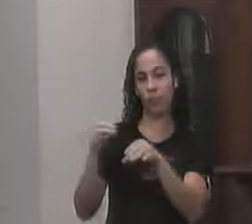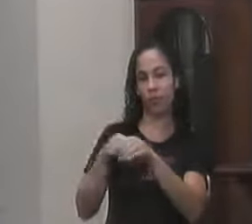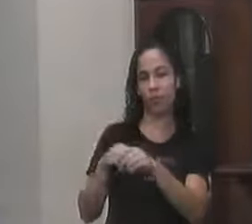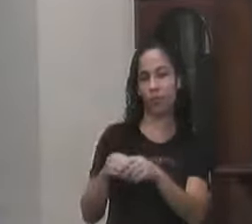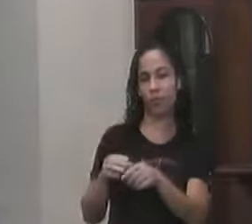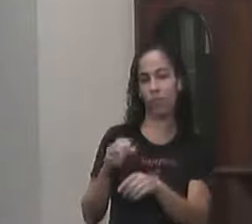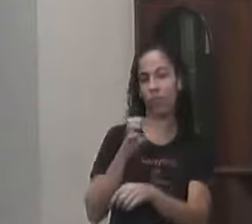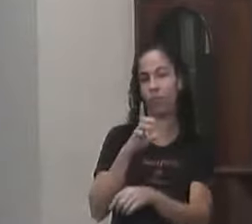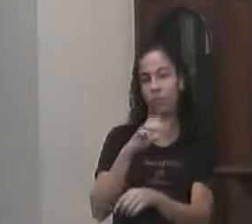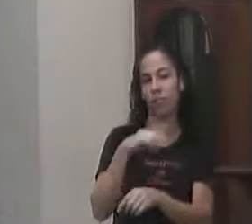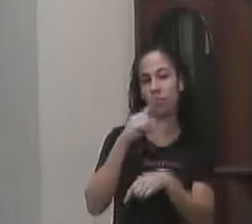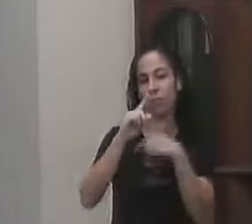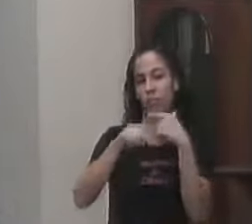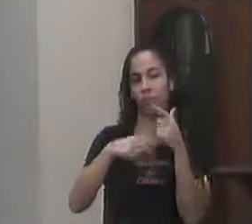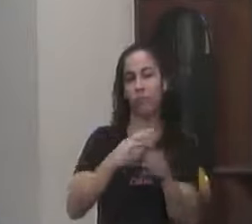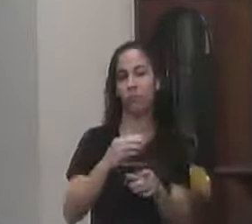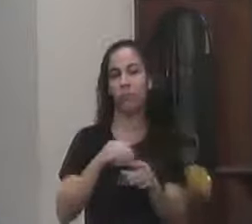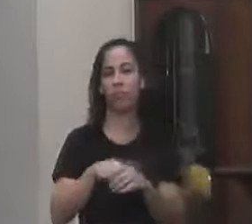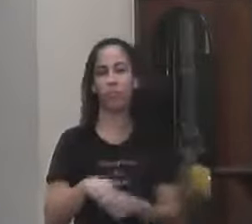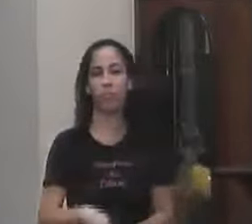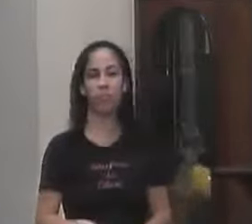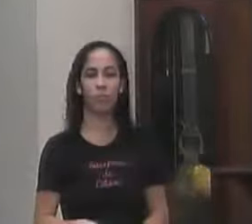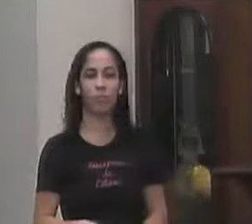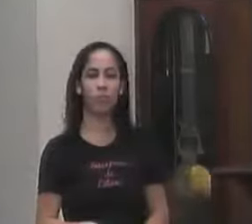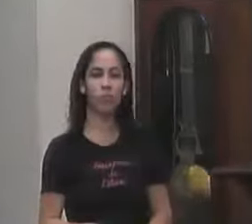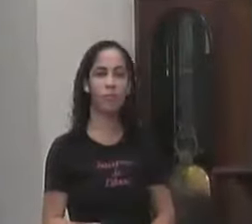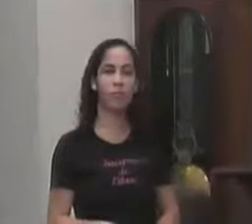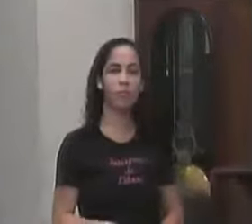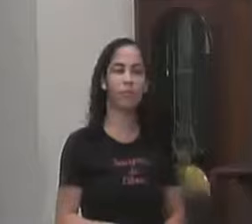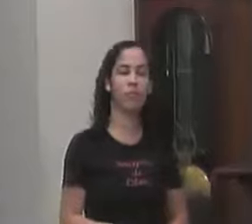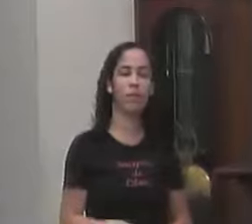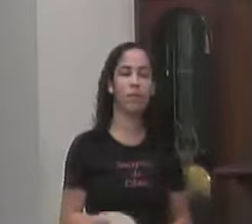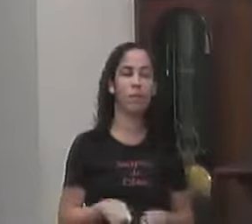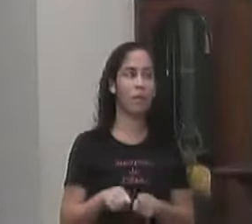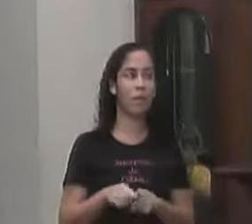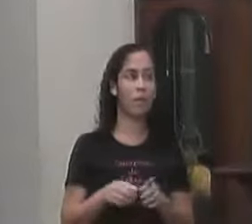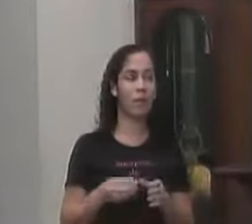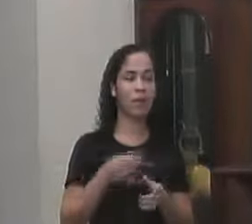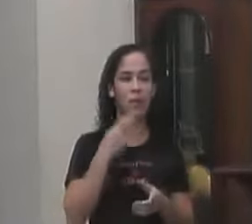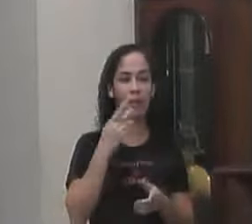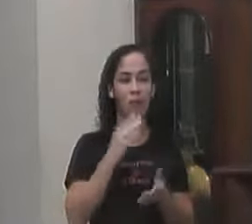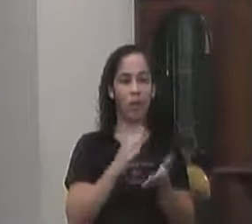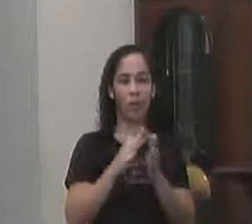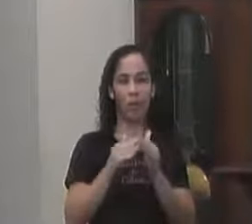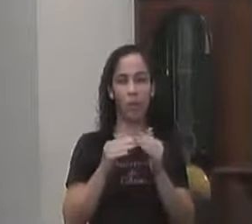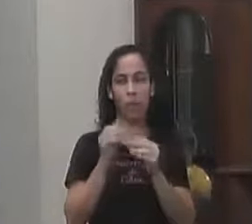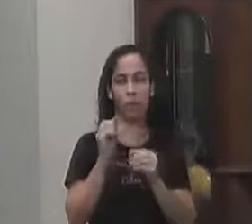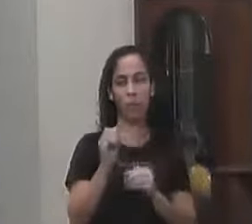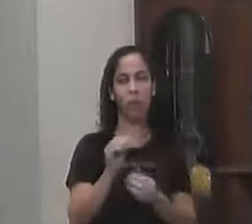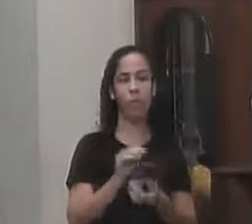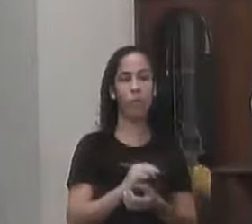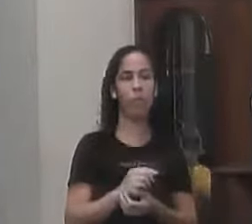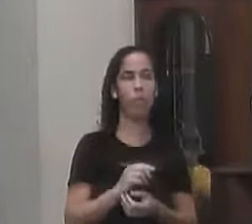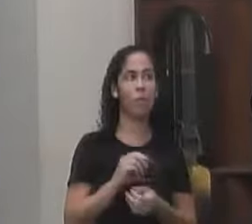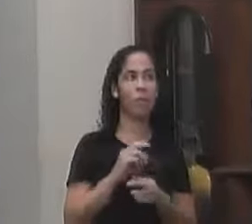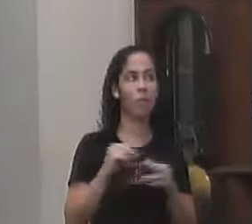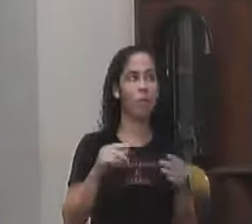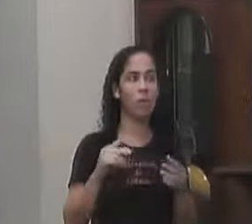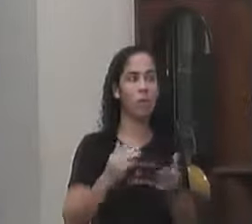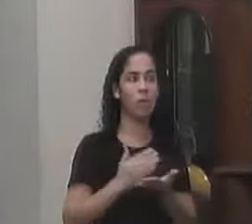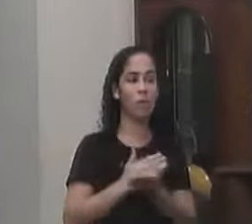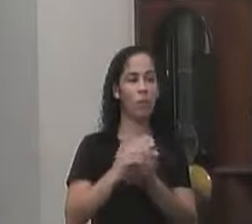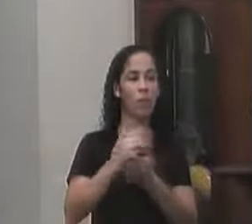Pós eleição E tentar E Botar uma Sementinha Lá Para que algo Realmente